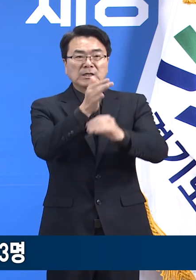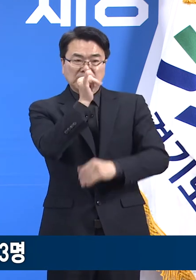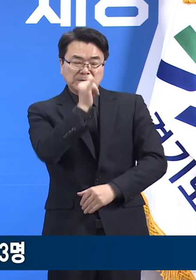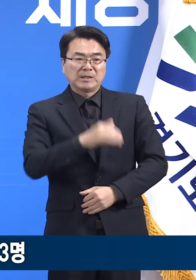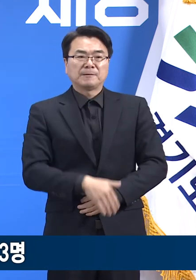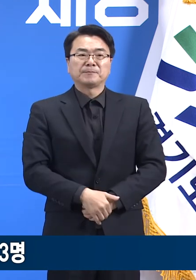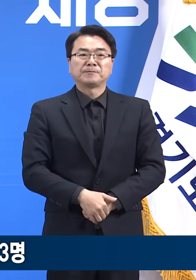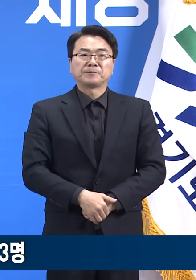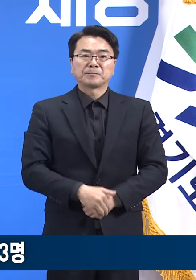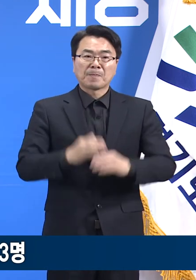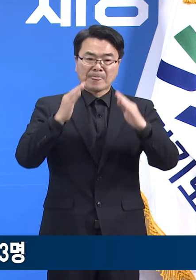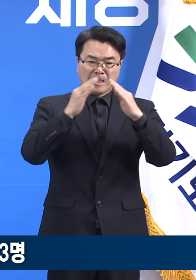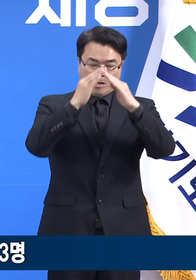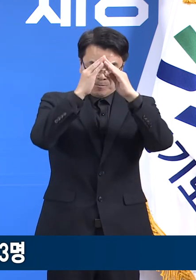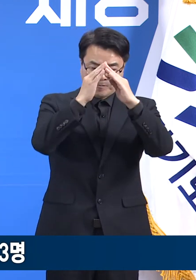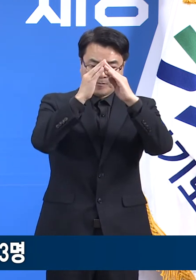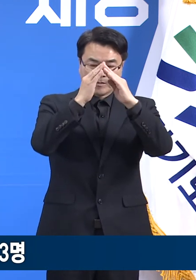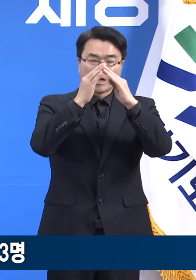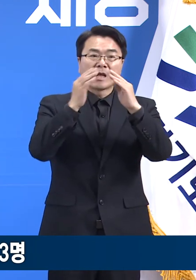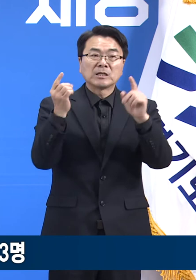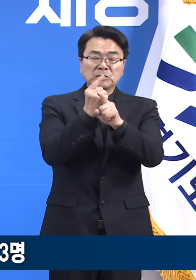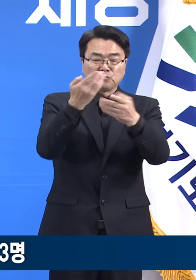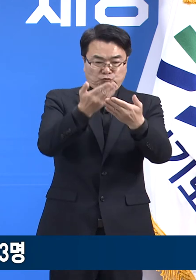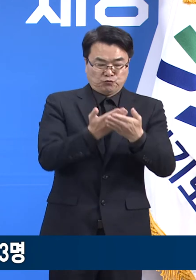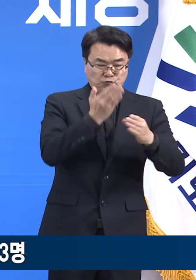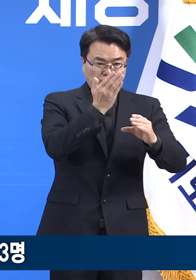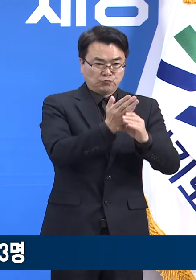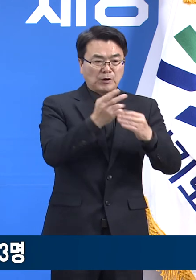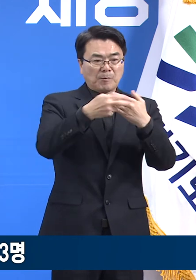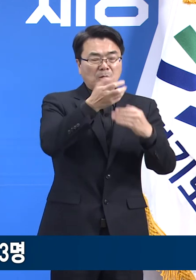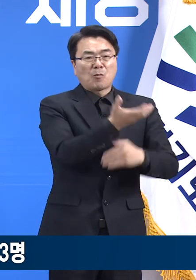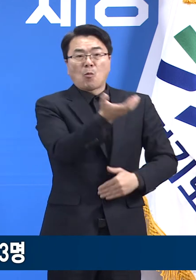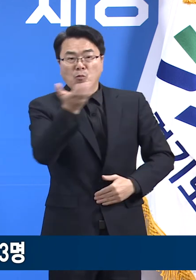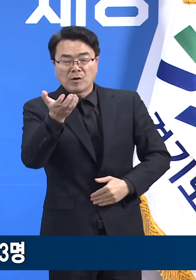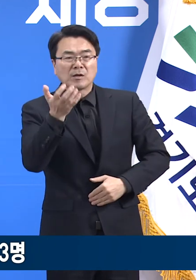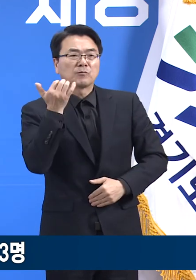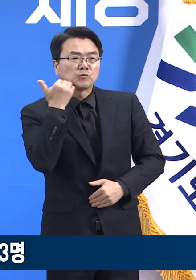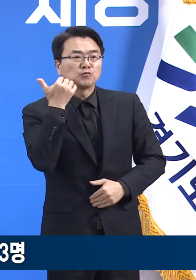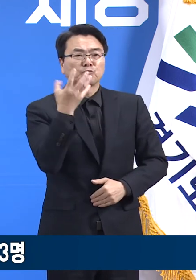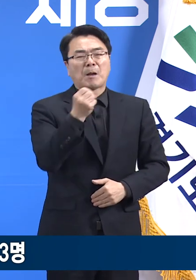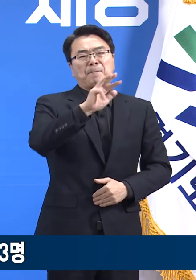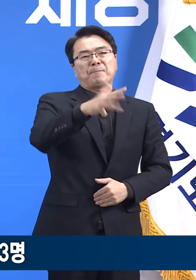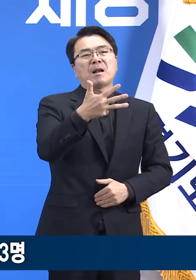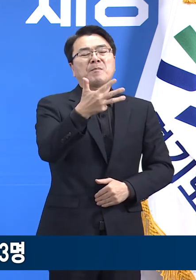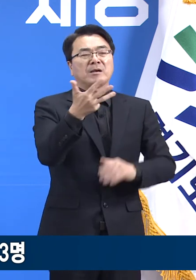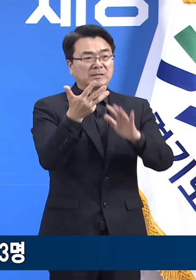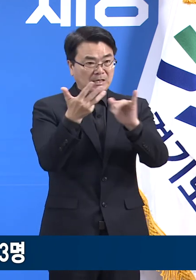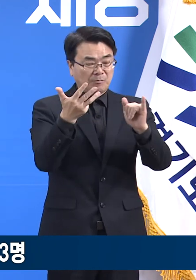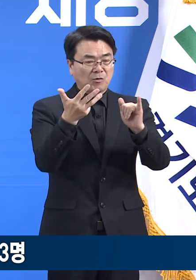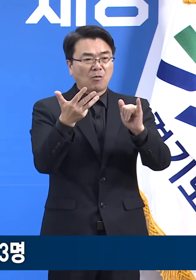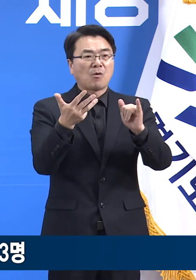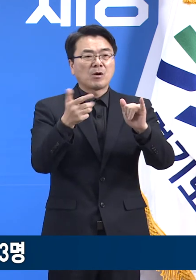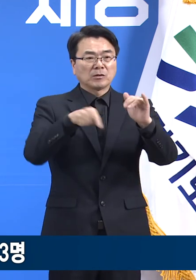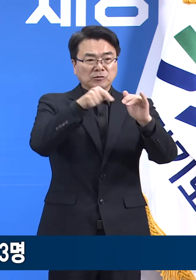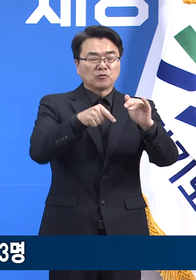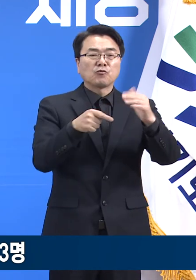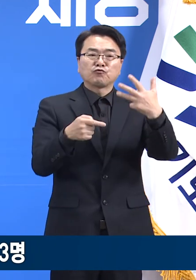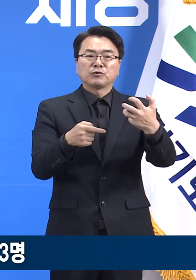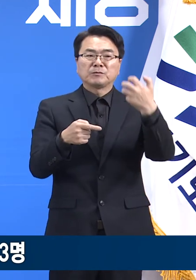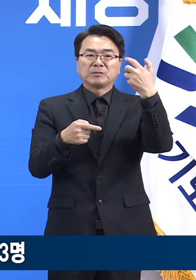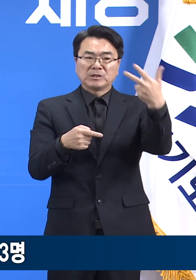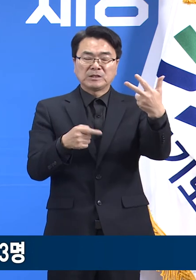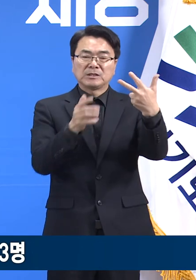한 주 동안 재택치료 중에 병원으로 이송된 인원은 308명이며, 97명은 생활치료센터로 이송되었습니다.